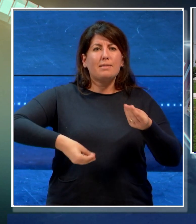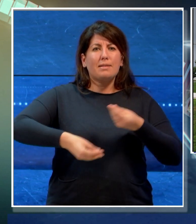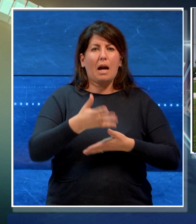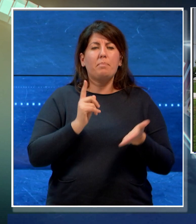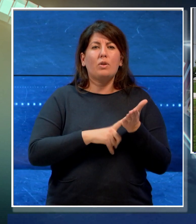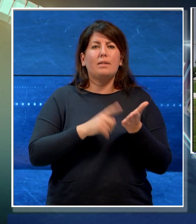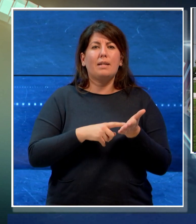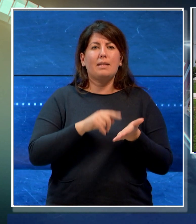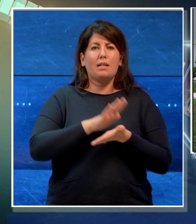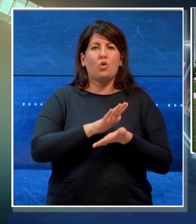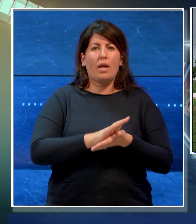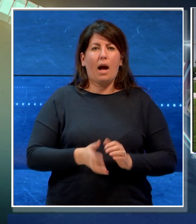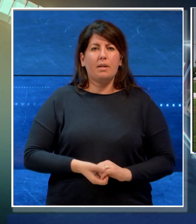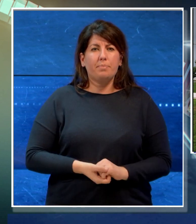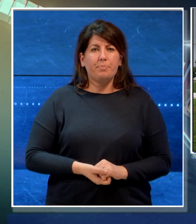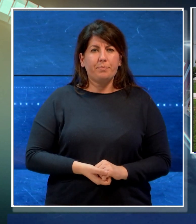editoriali.